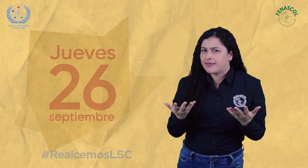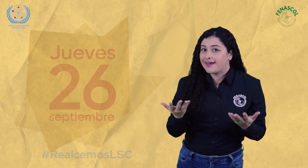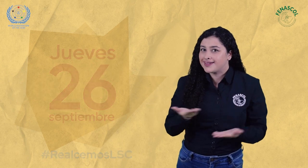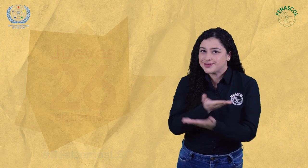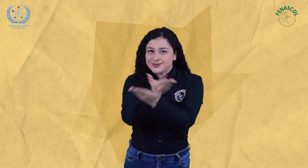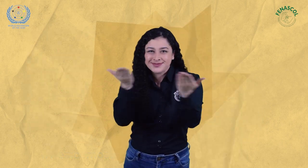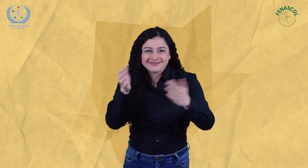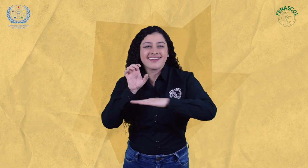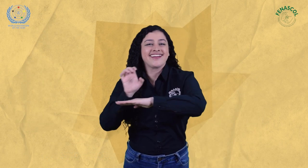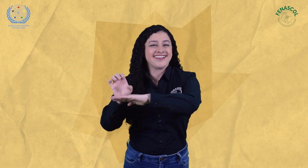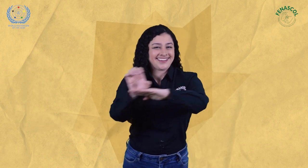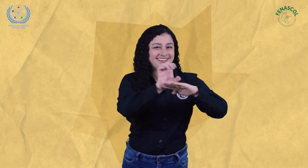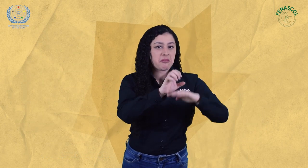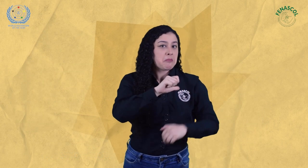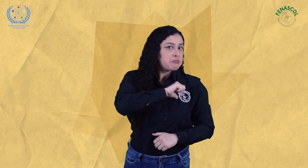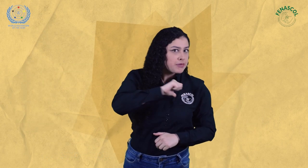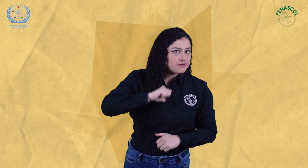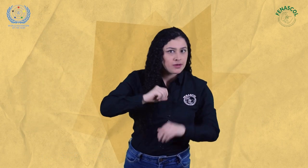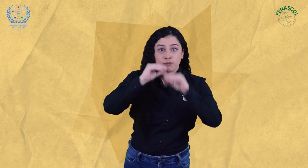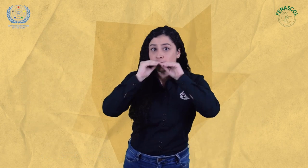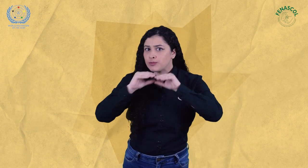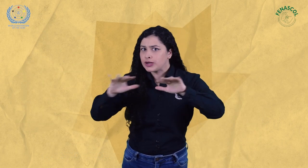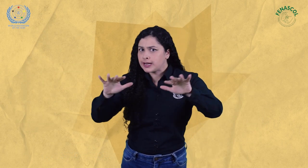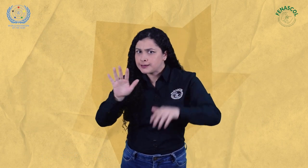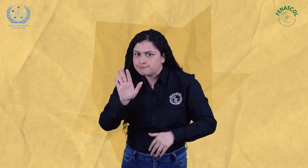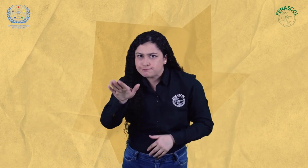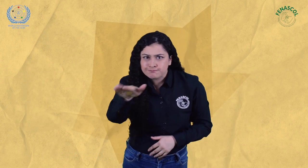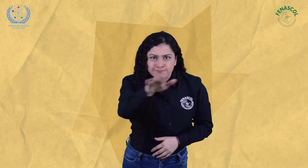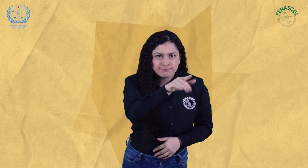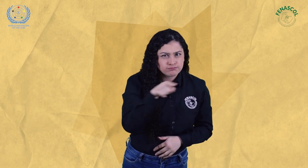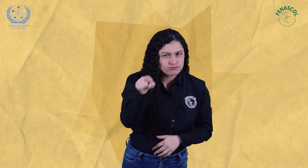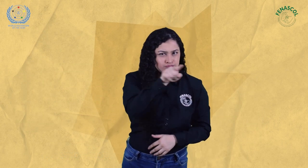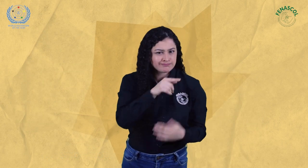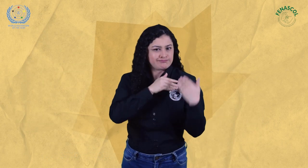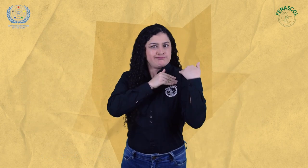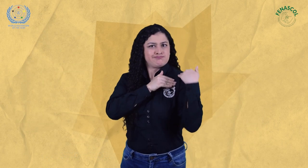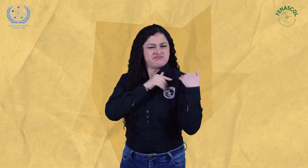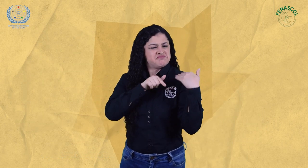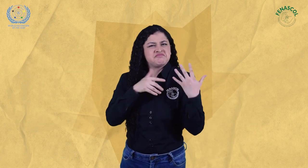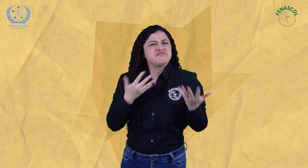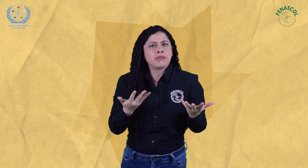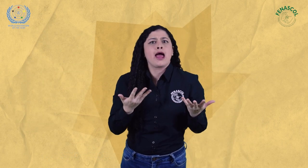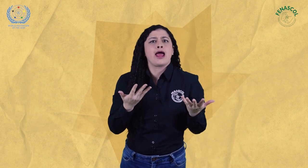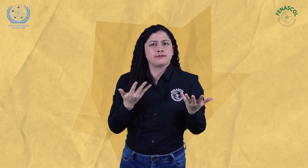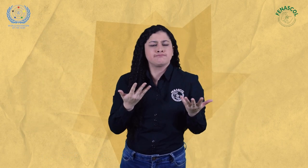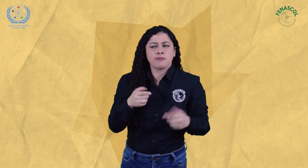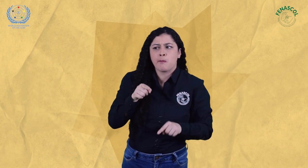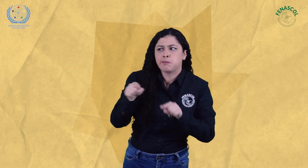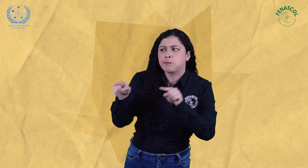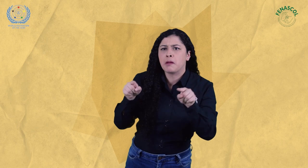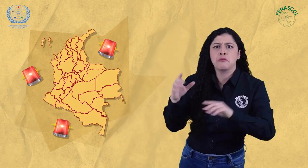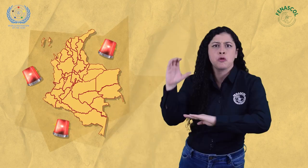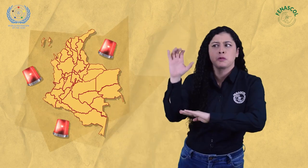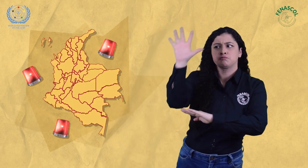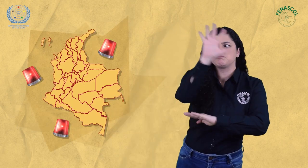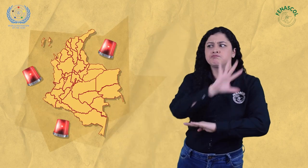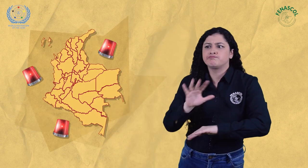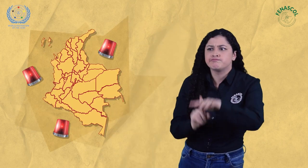responsabilidad de ustedes, entidades públicas y privadas que son responsables en situaciones de emergencia